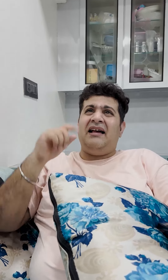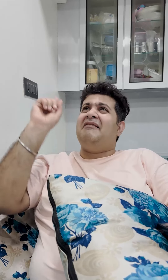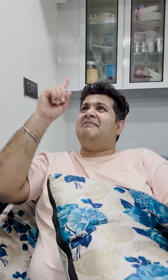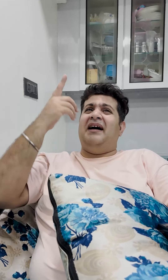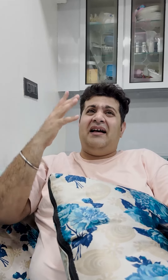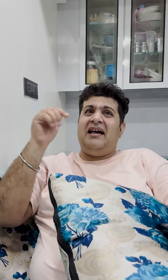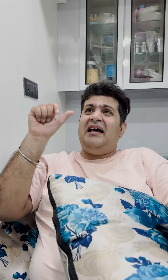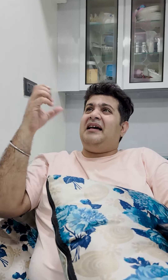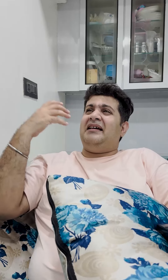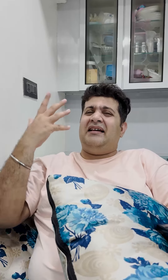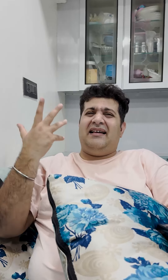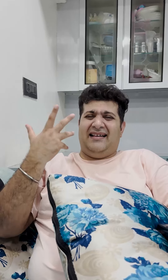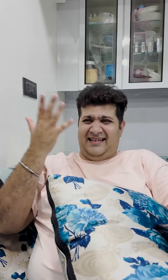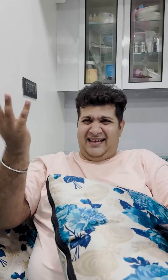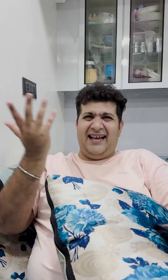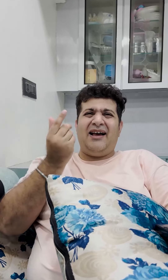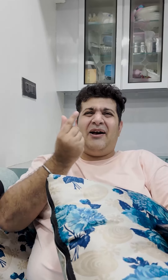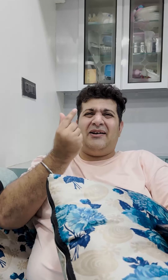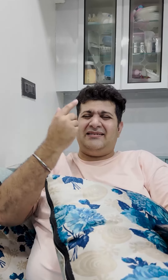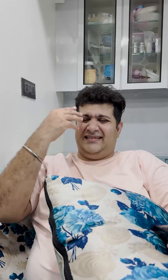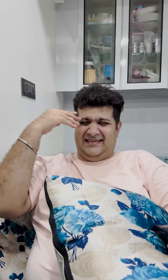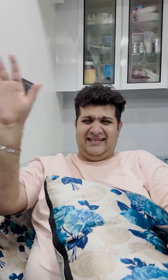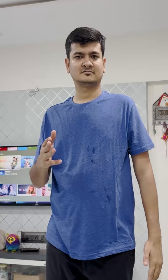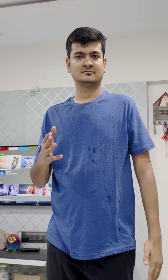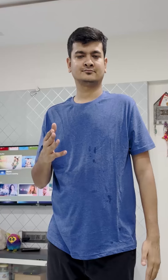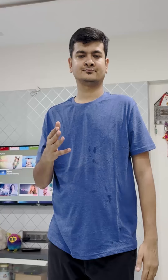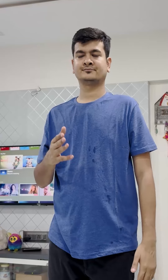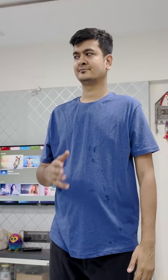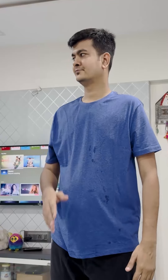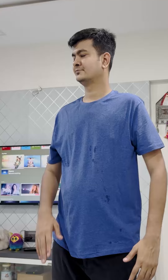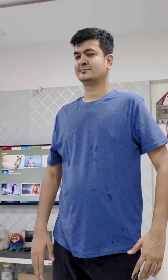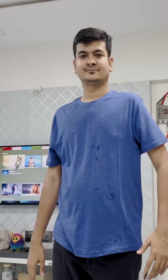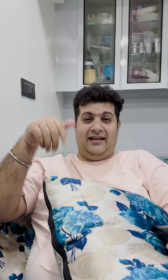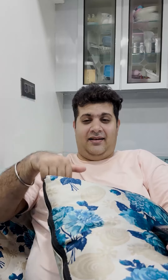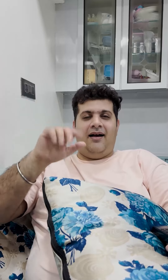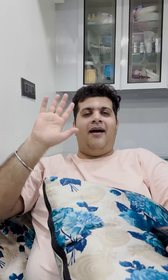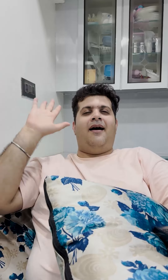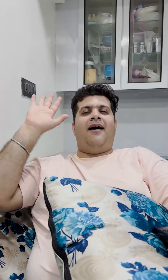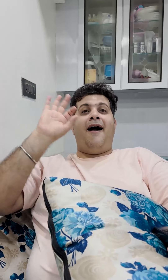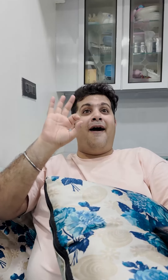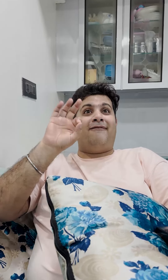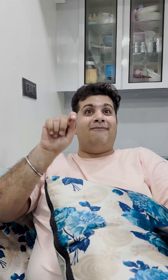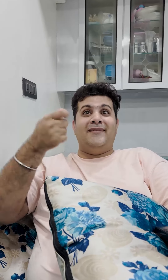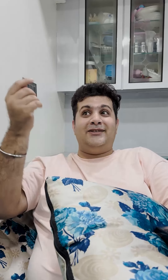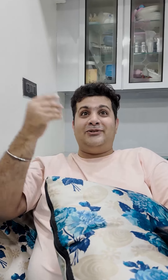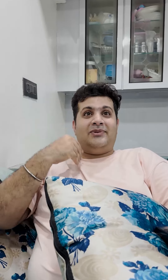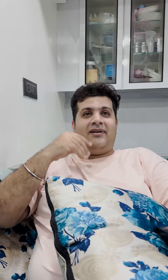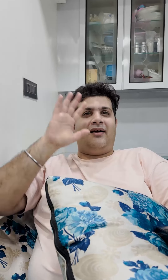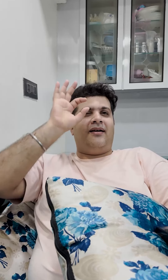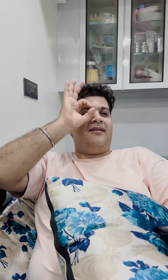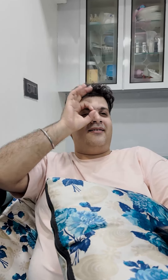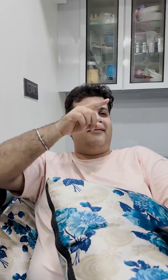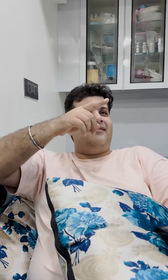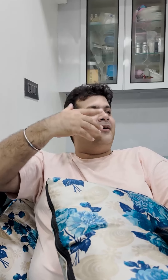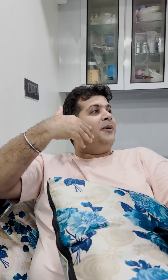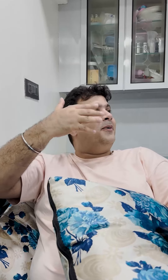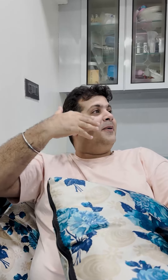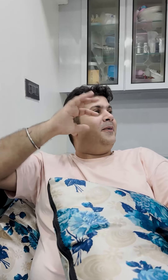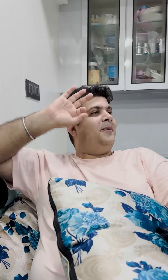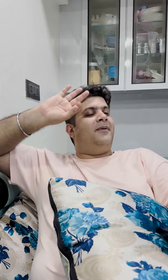देते है फैन भी नहीं इसी भी नहीं क्या फाइदा इधर एक दम आराम है ओफिस से चिटी है मूवी देखूँगा